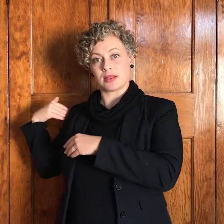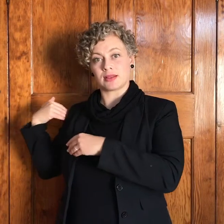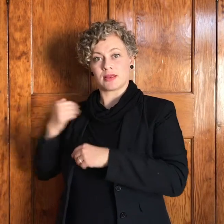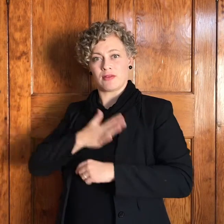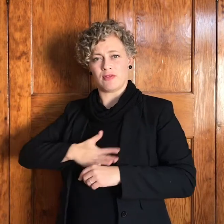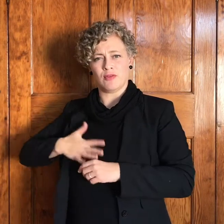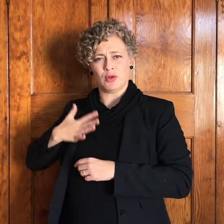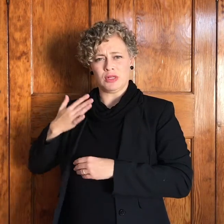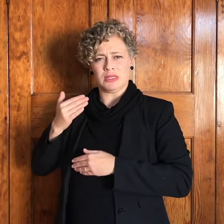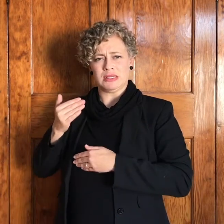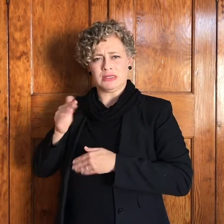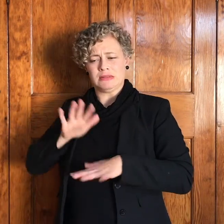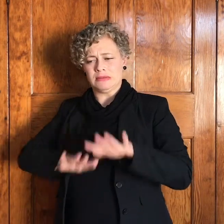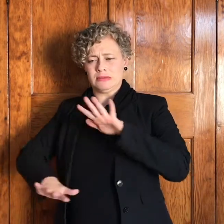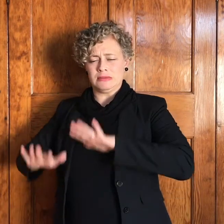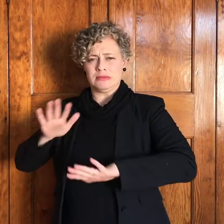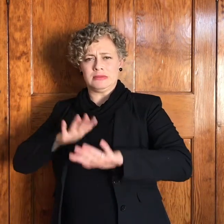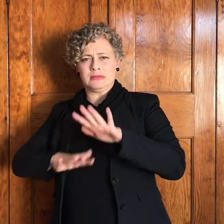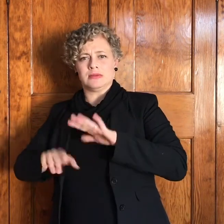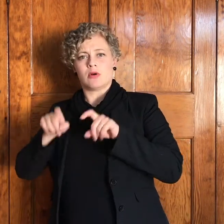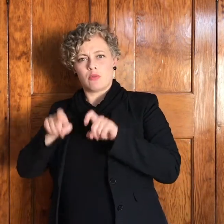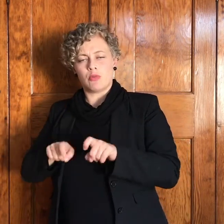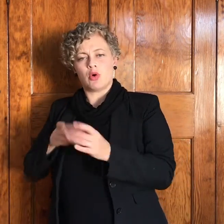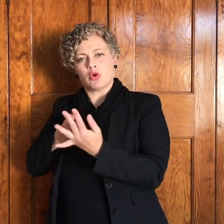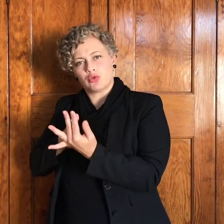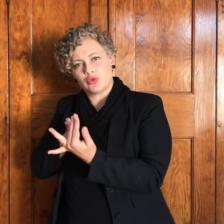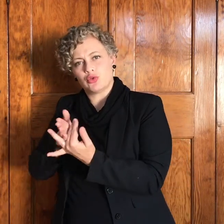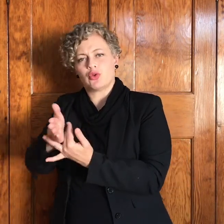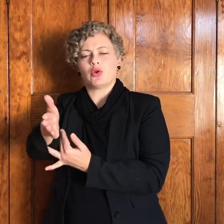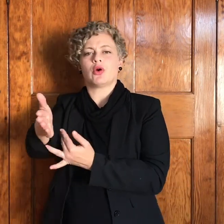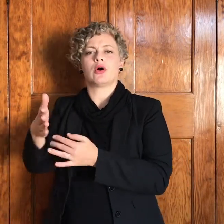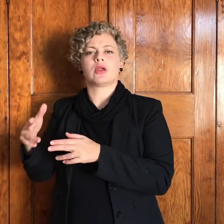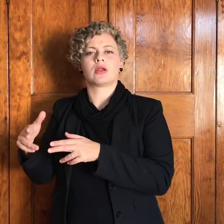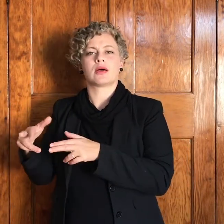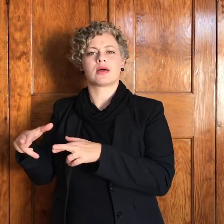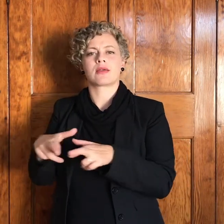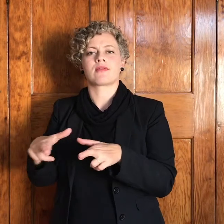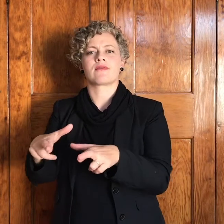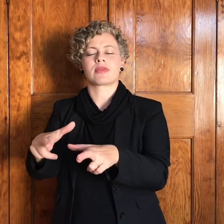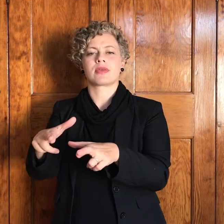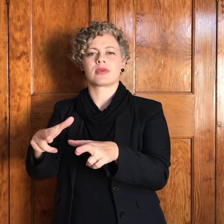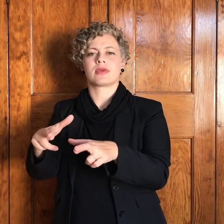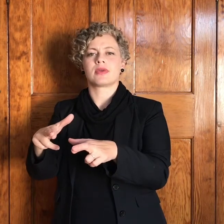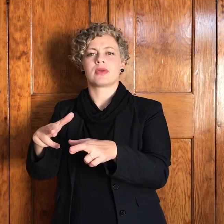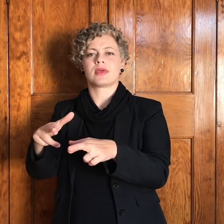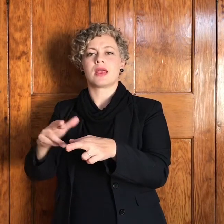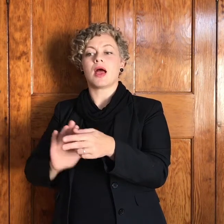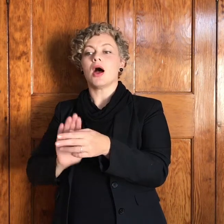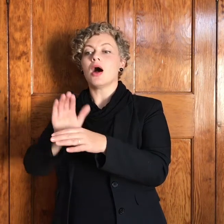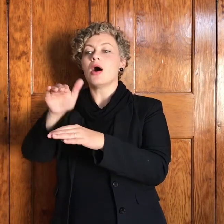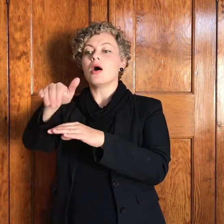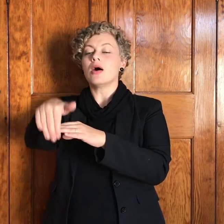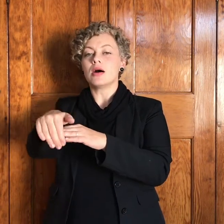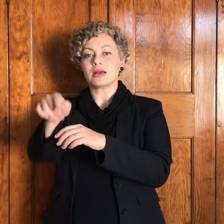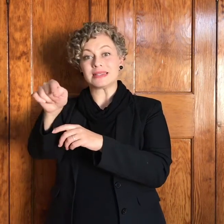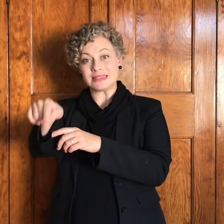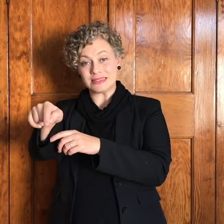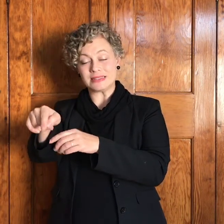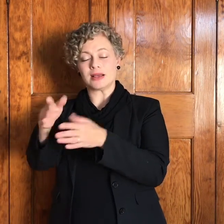worstel rivier gaan en hy moet hier rivier alleen oorsteek al die ander is klaar door hy gaan